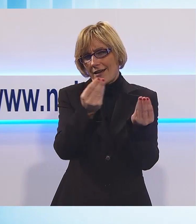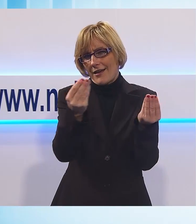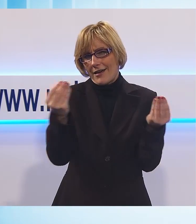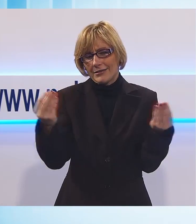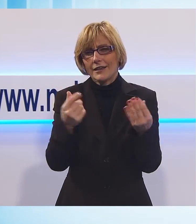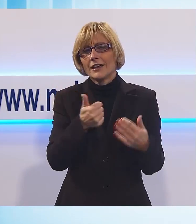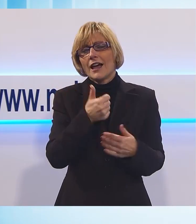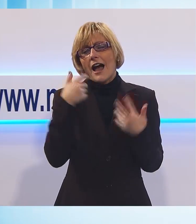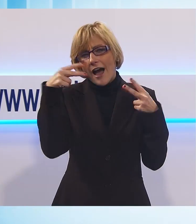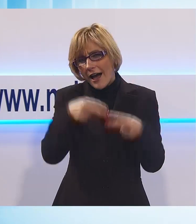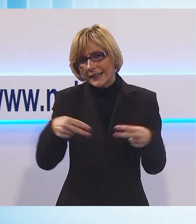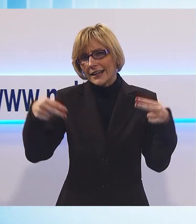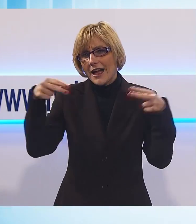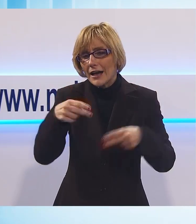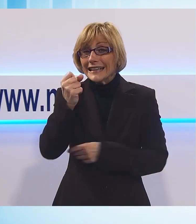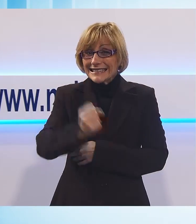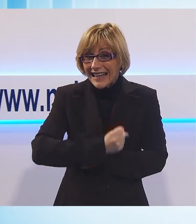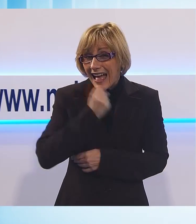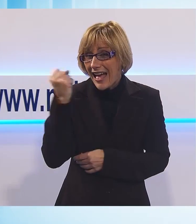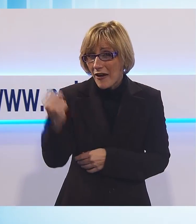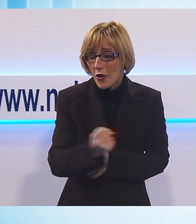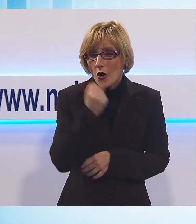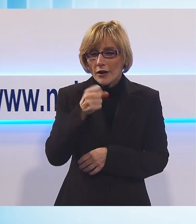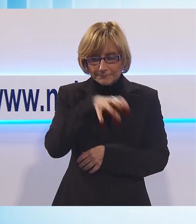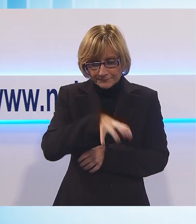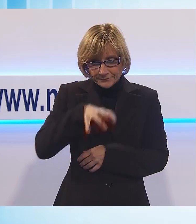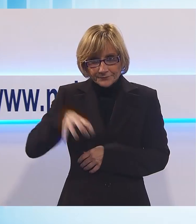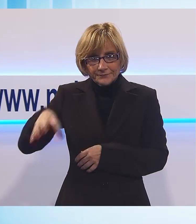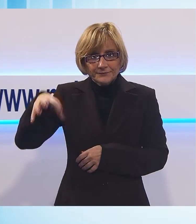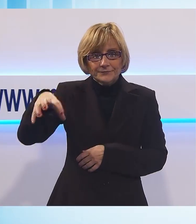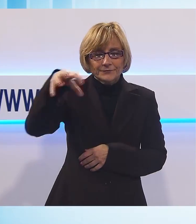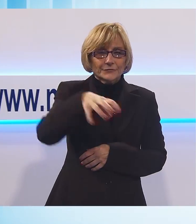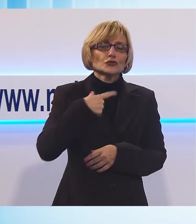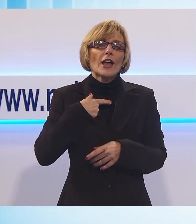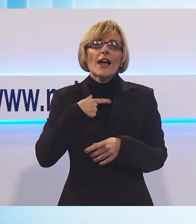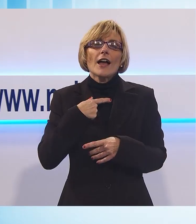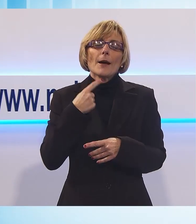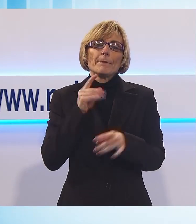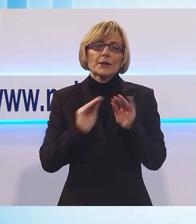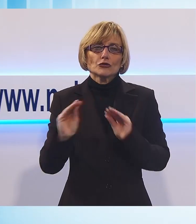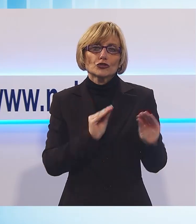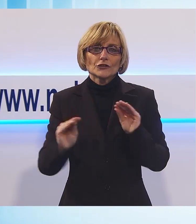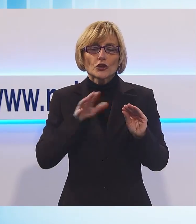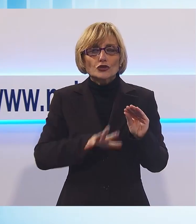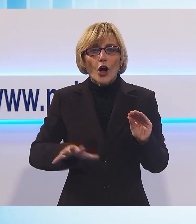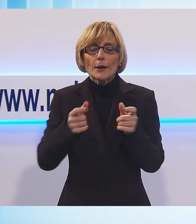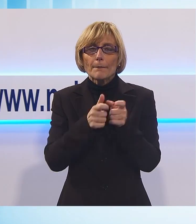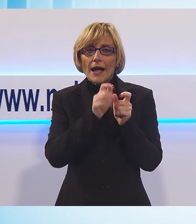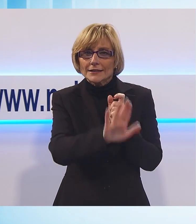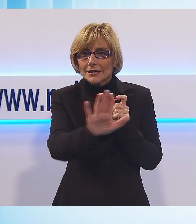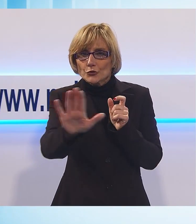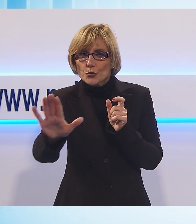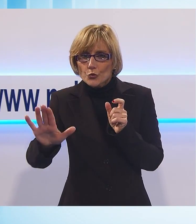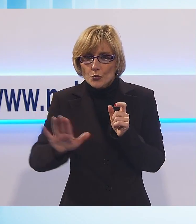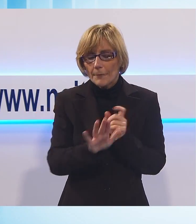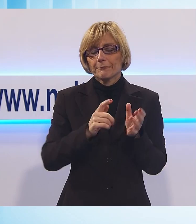decenni e dei secoli hanno permesso di identificare queste aree collocandole con assoluta precisione a zone e paesi. Questo